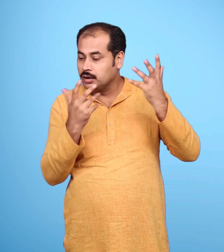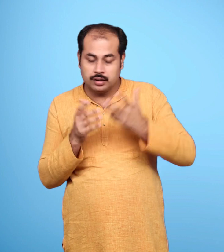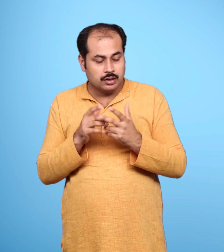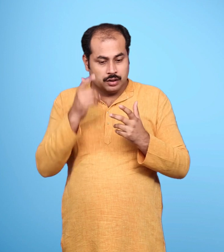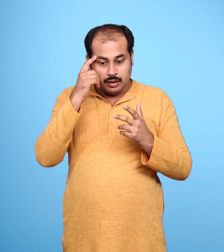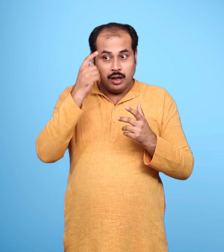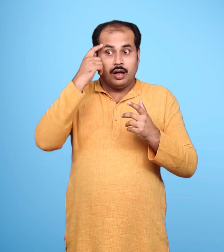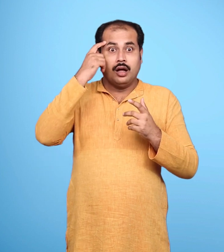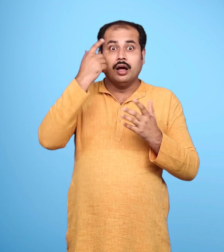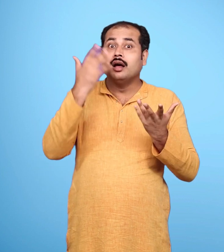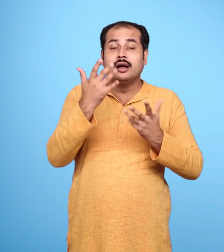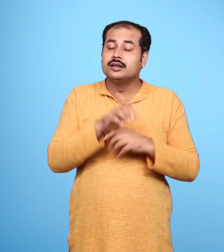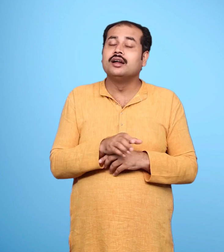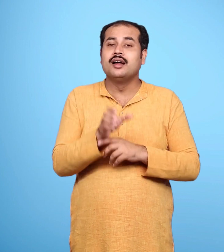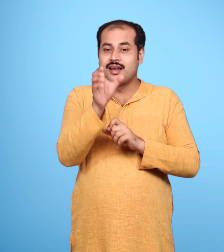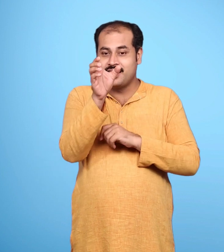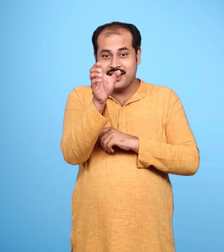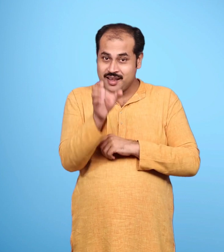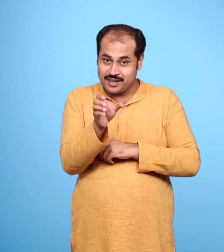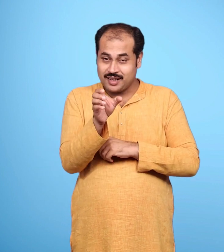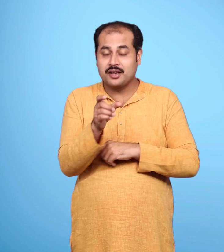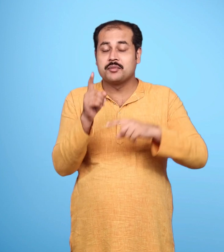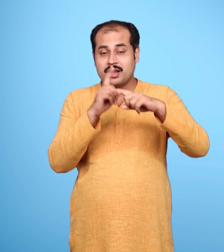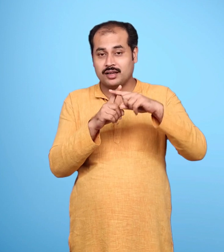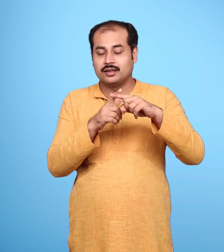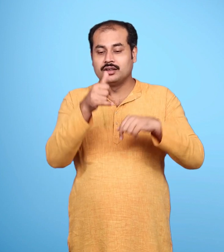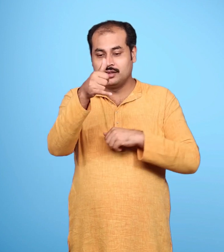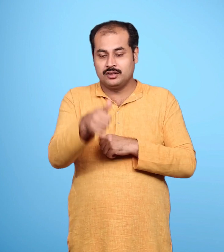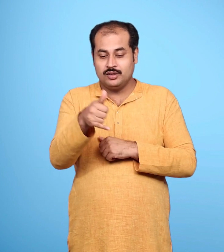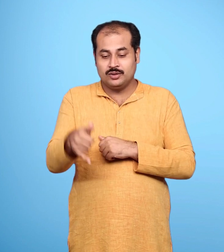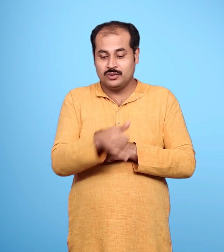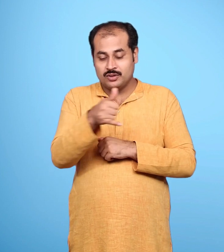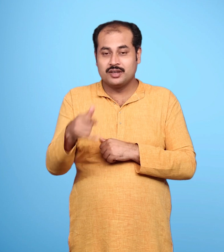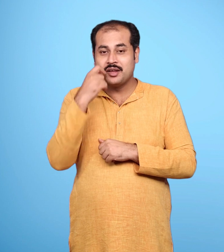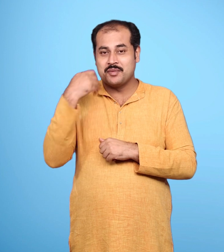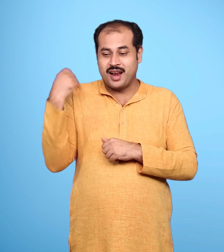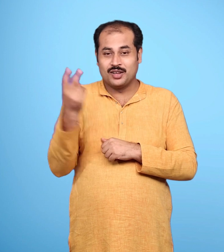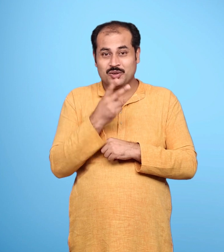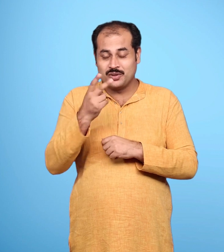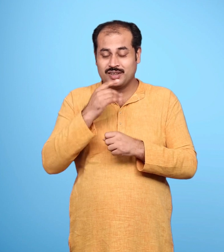उसने सोचा घर दूशन को माने वाला अवश्य शक्ती चाली होगा